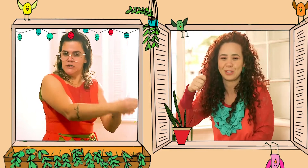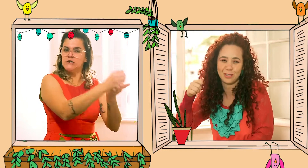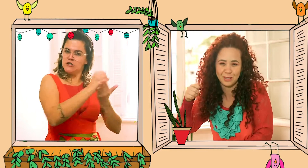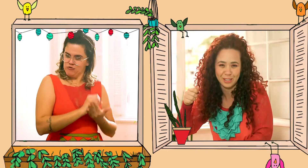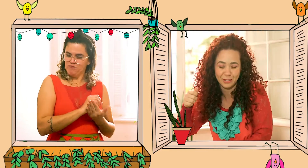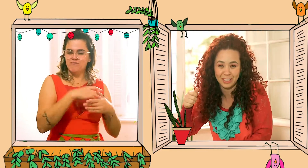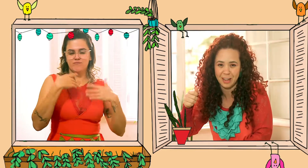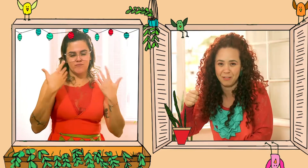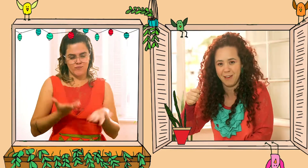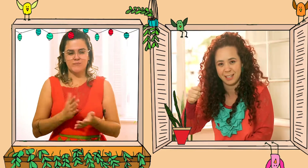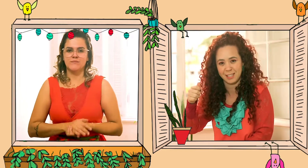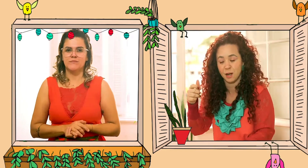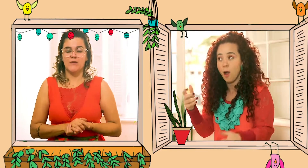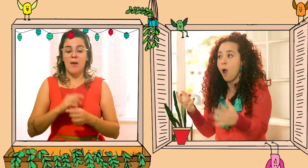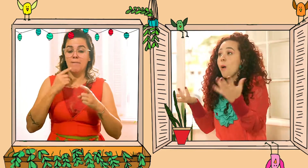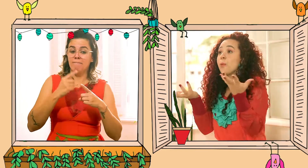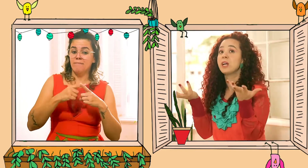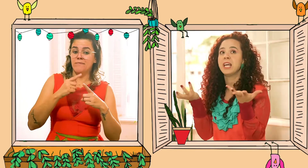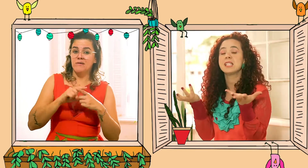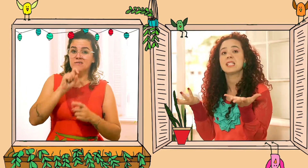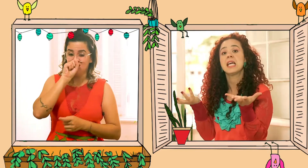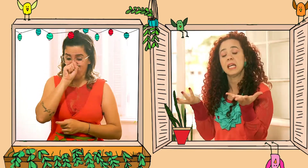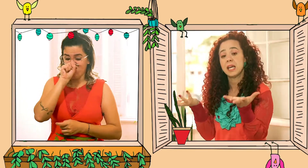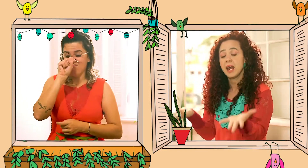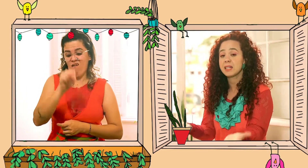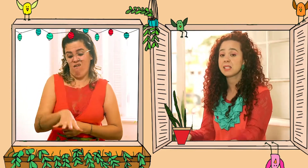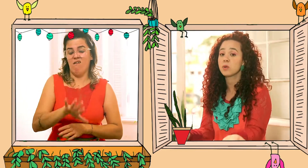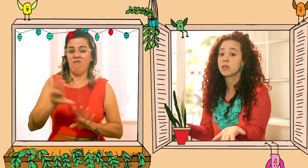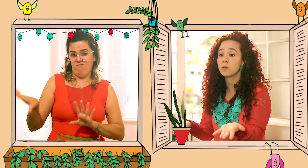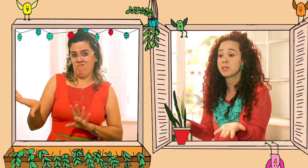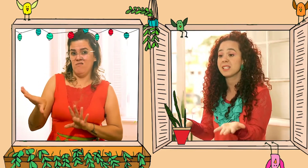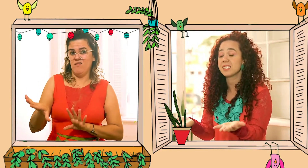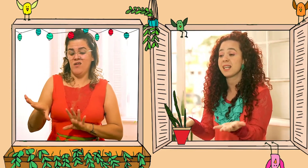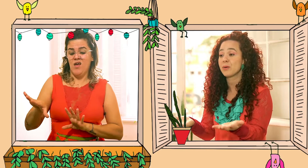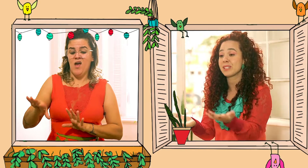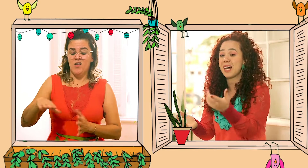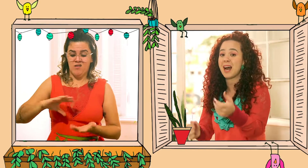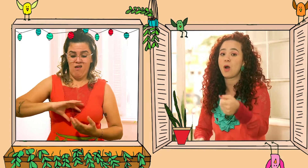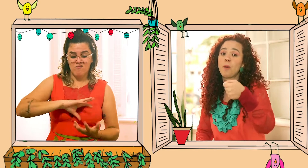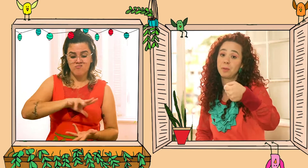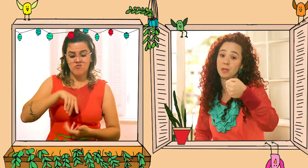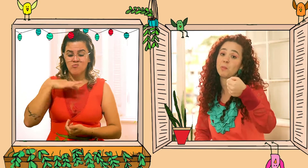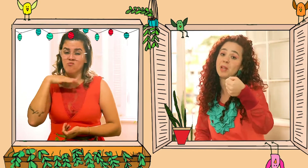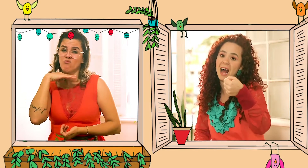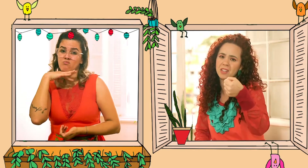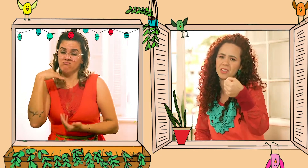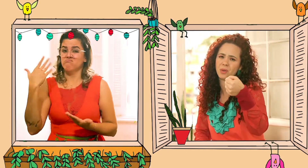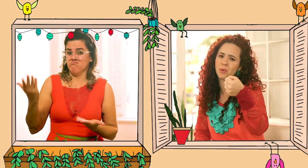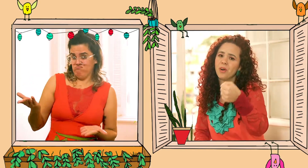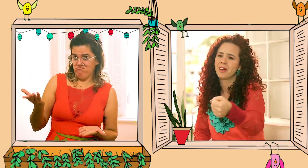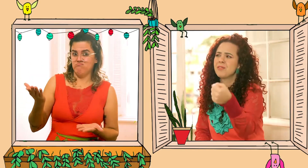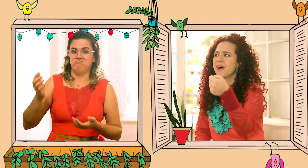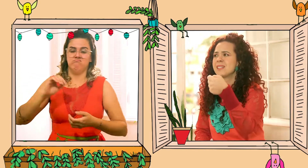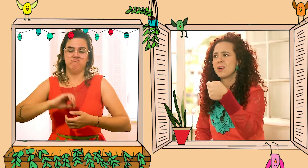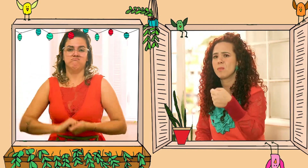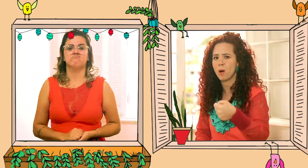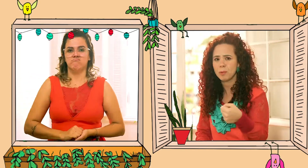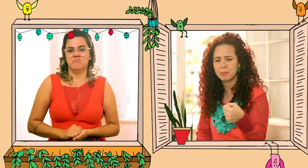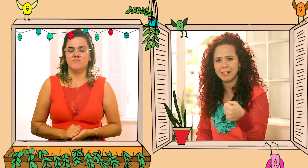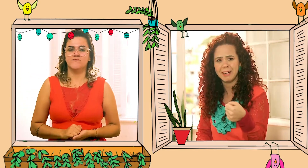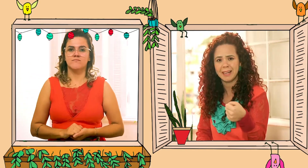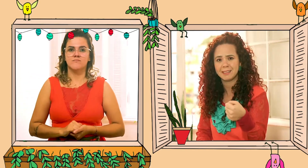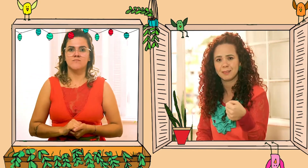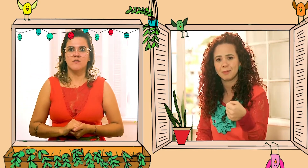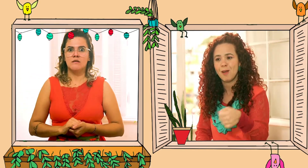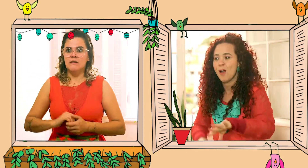muito gostosos que iam ter na festa. Porque assim eles não iam precisar usar copinho plástico, que faz tão